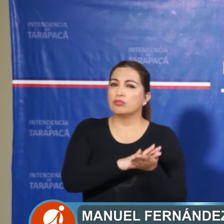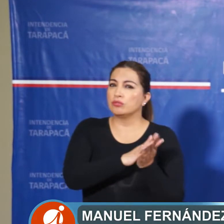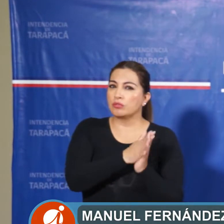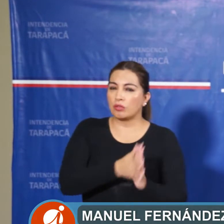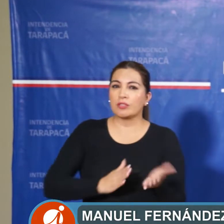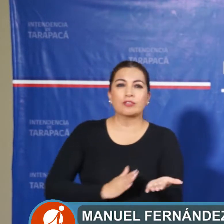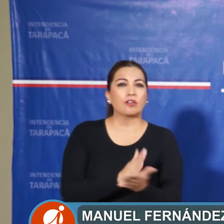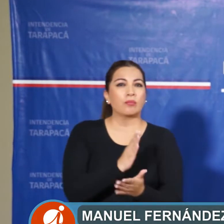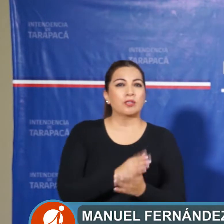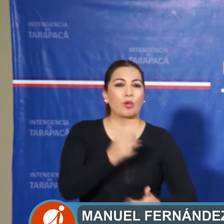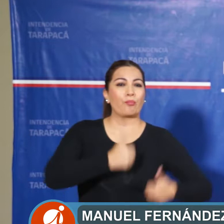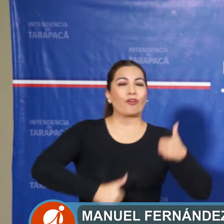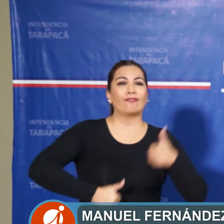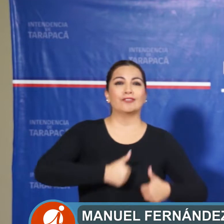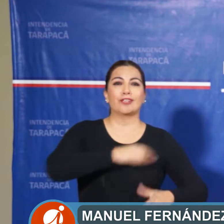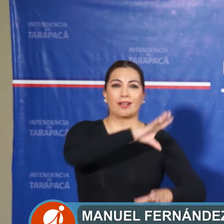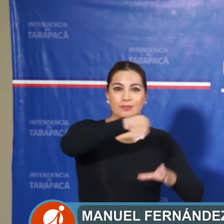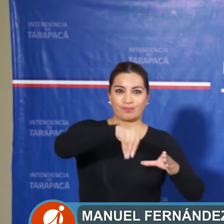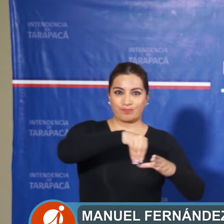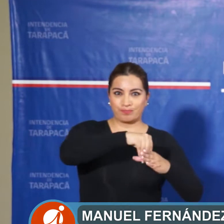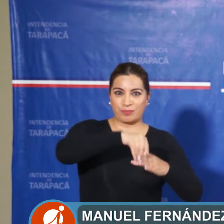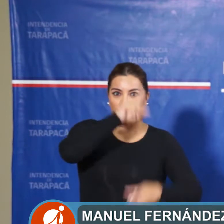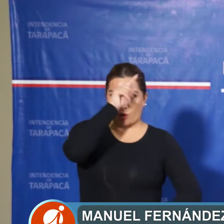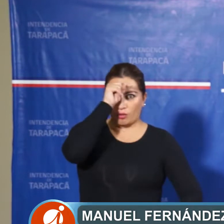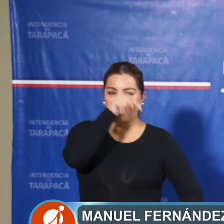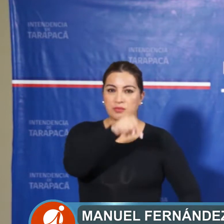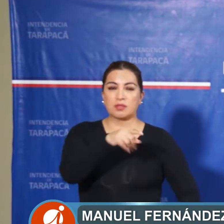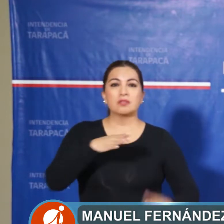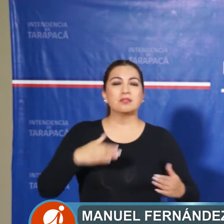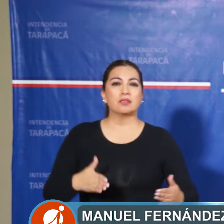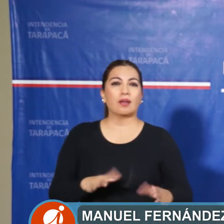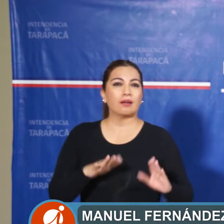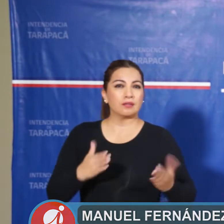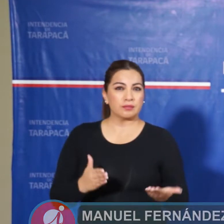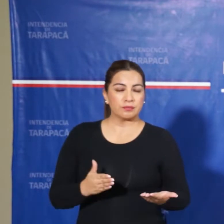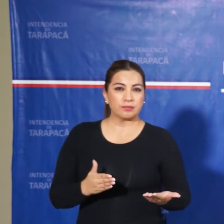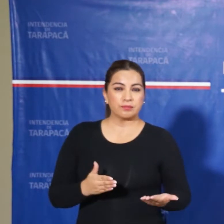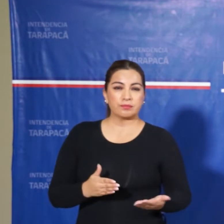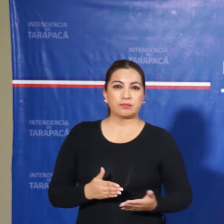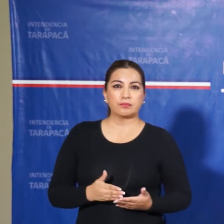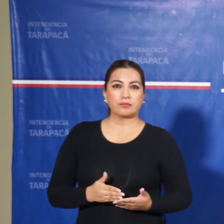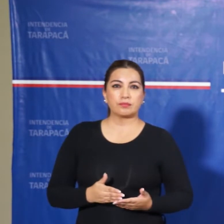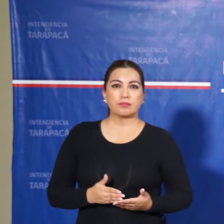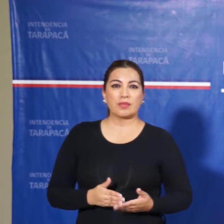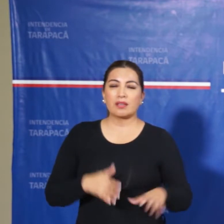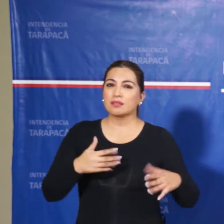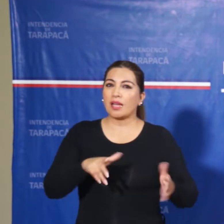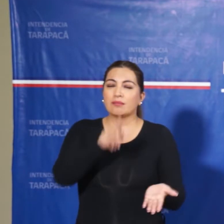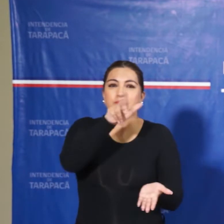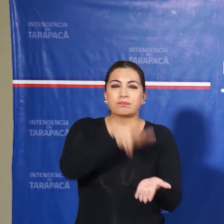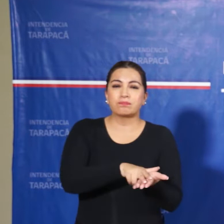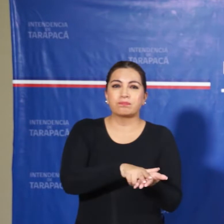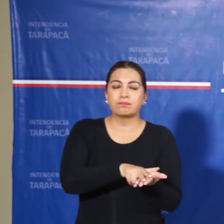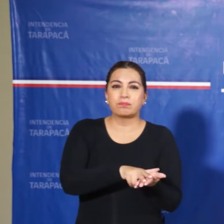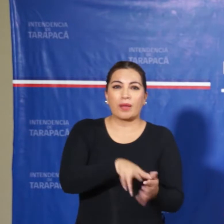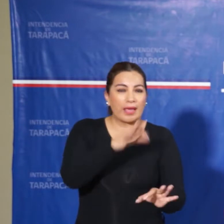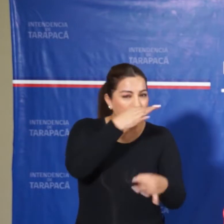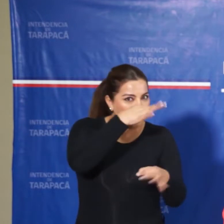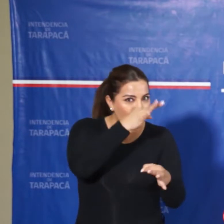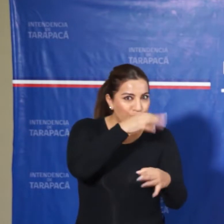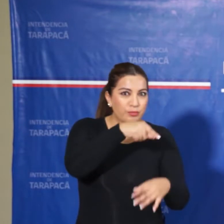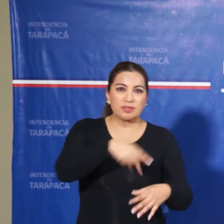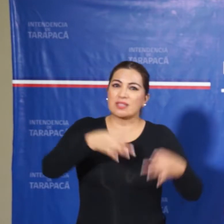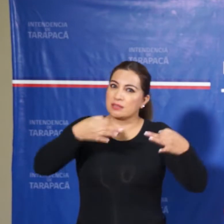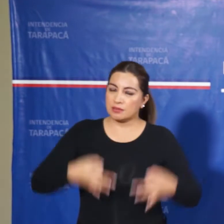parte de los profesionales del hospital y se encuentra en etapa ahora en esta de validación de los exámenes de tal manera de tener total